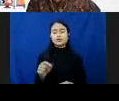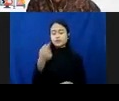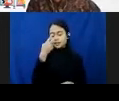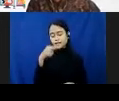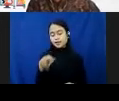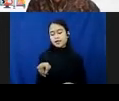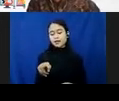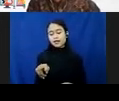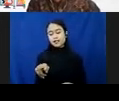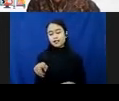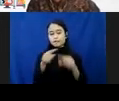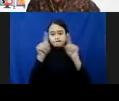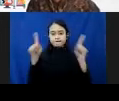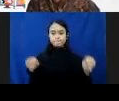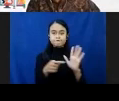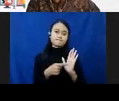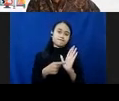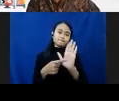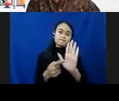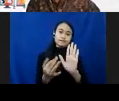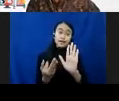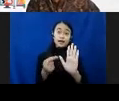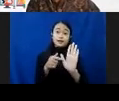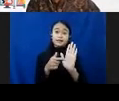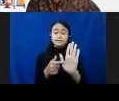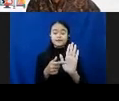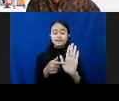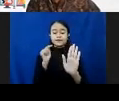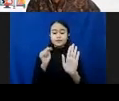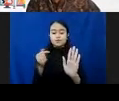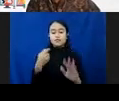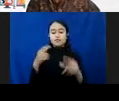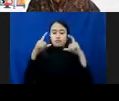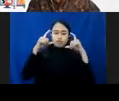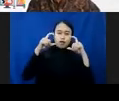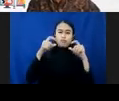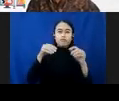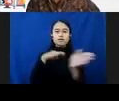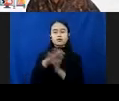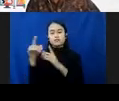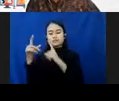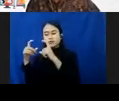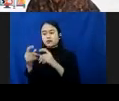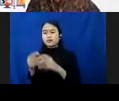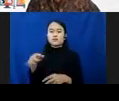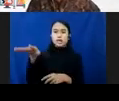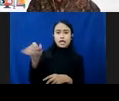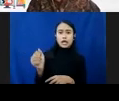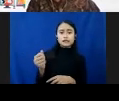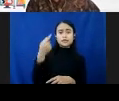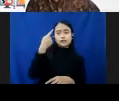tabel sebelah kanan, angka-angkanya. Ada dikirimi gambar, dikirimi gambar, diajak untuk